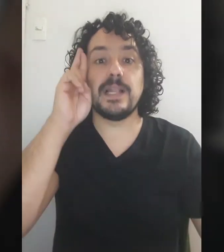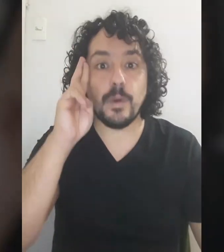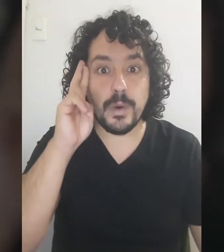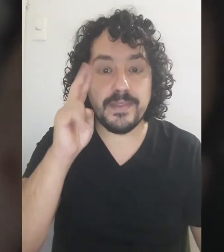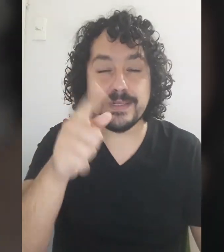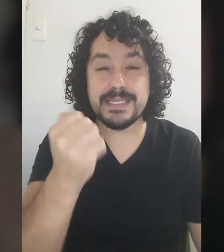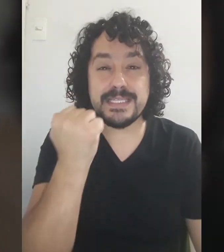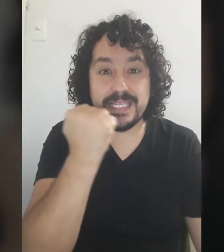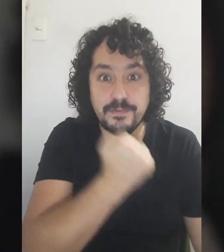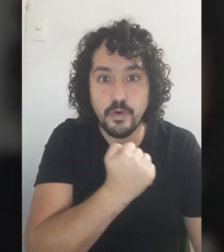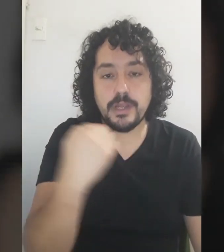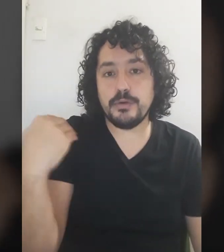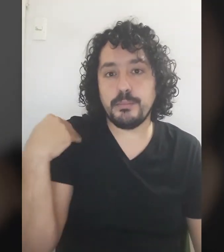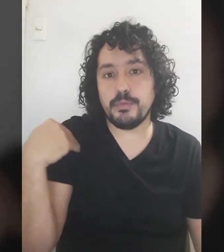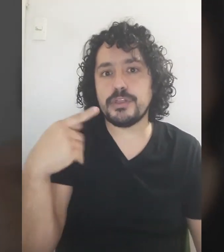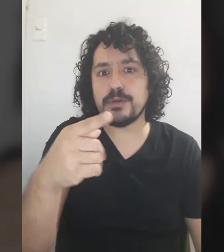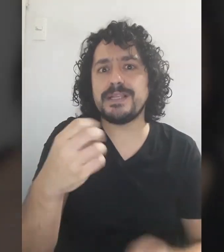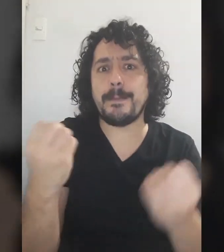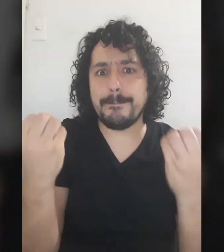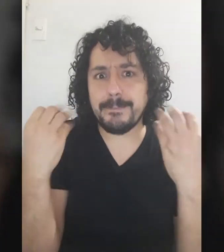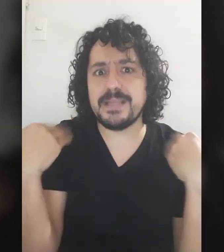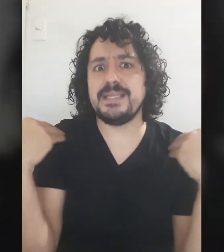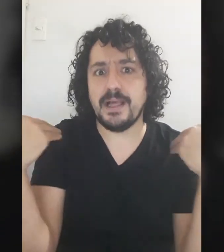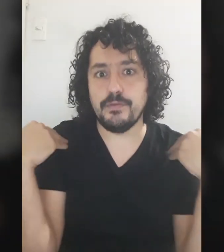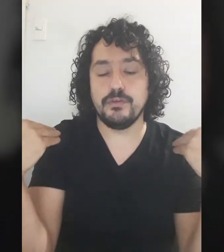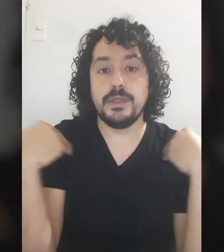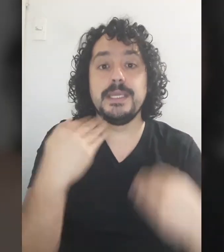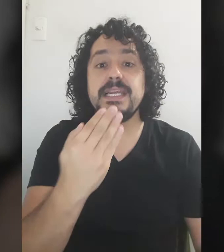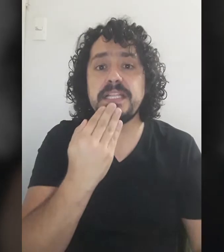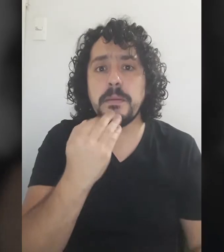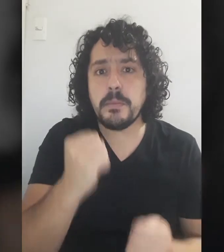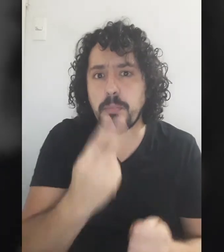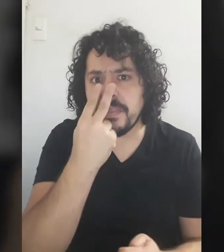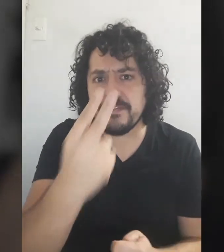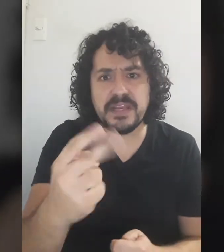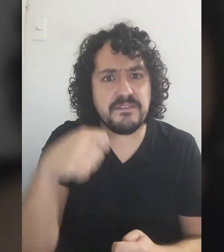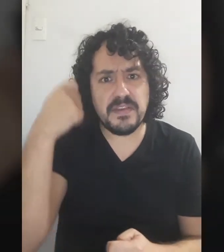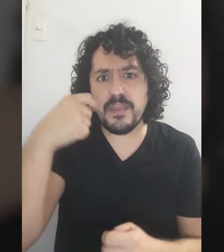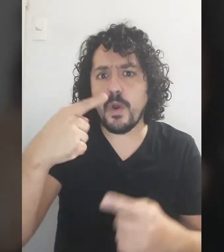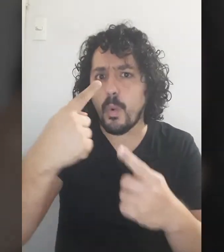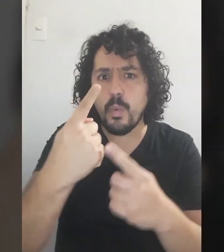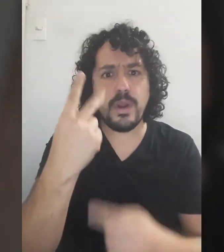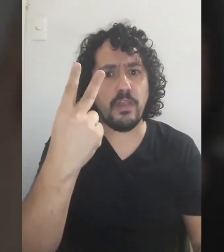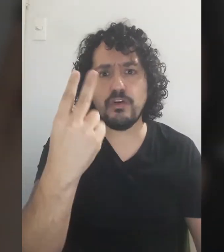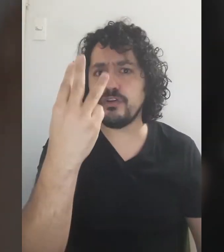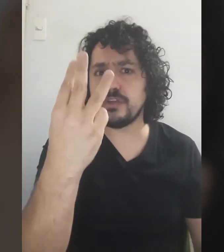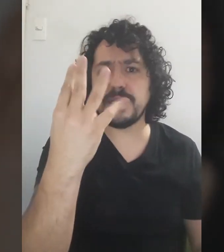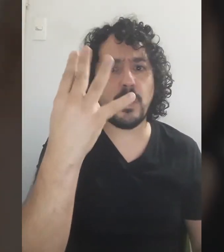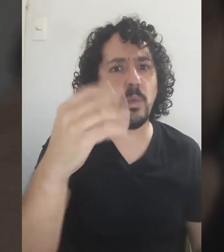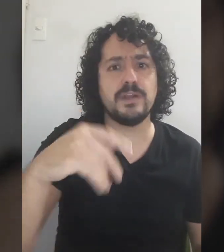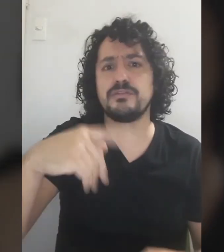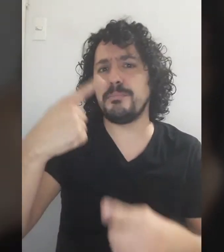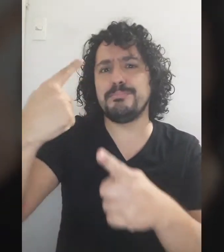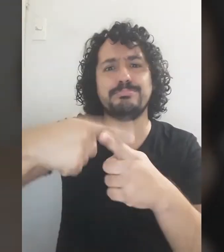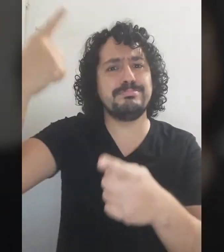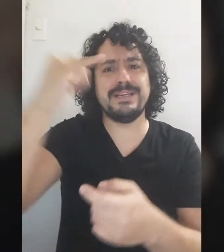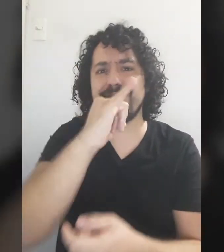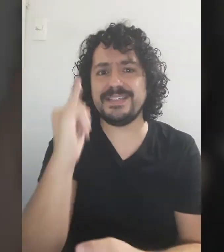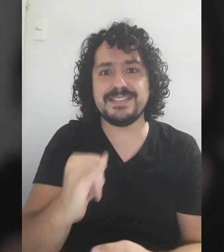recuerden Si se equivoca No importa Porque están practicando Y también pueden ver el video Una, dos, tres, cuatro Mil veces